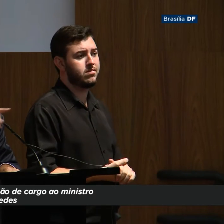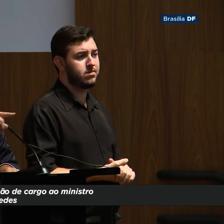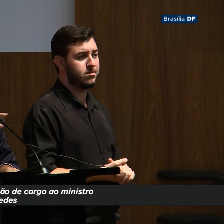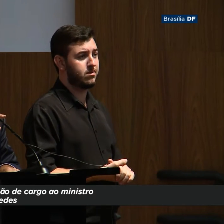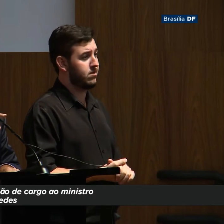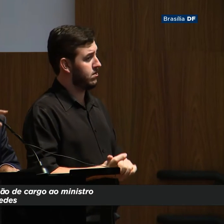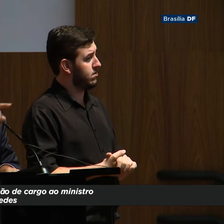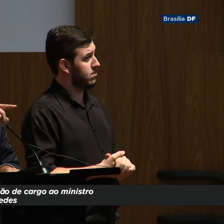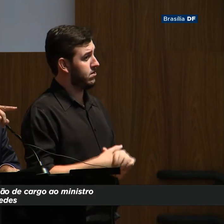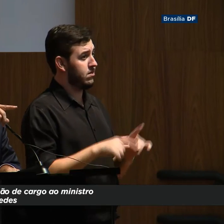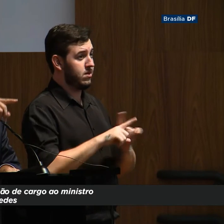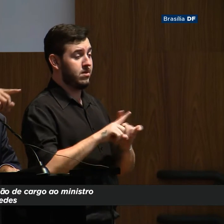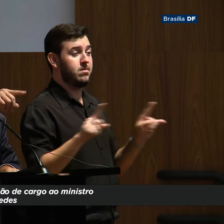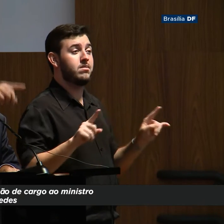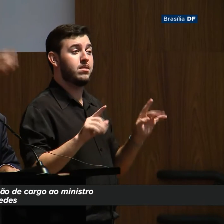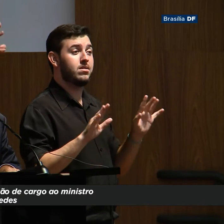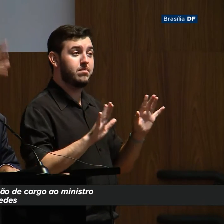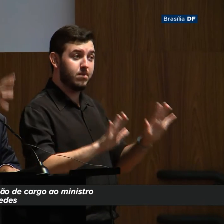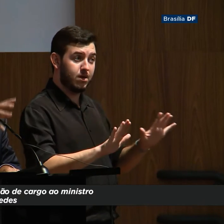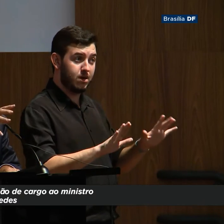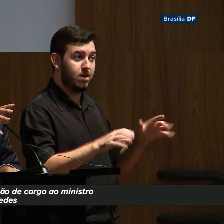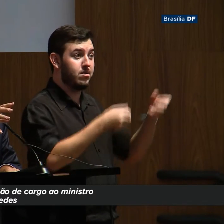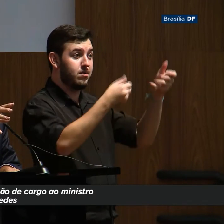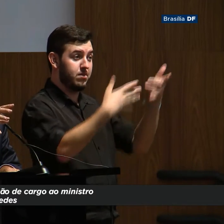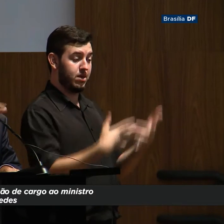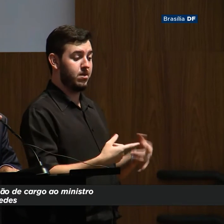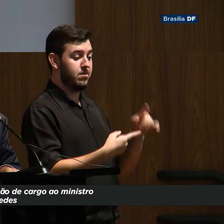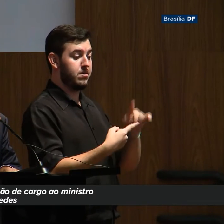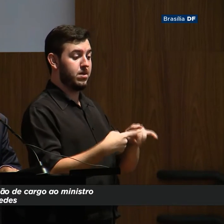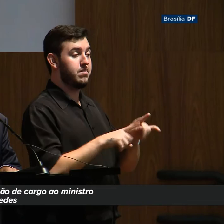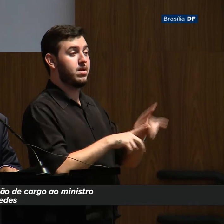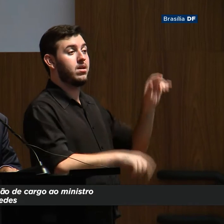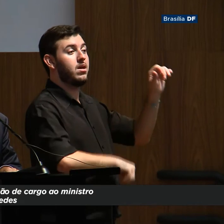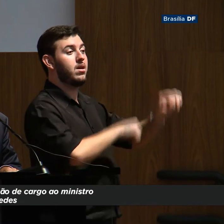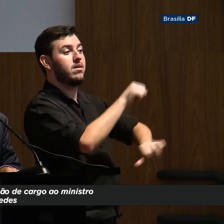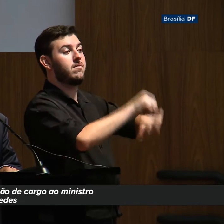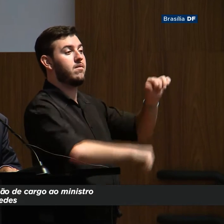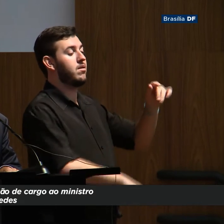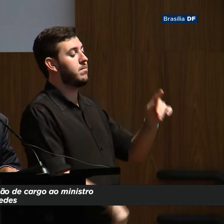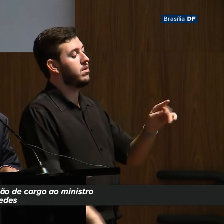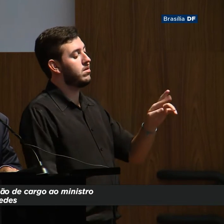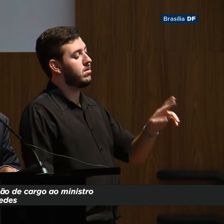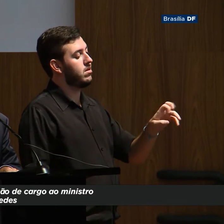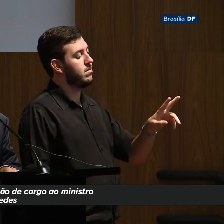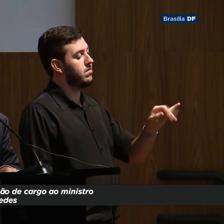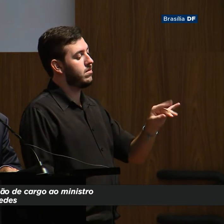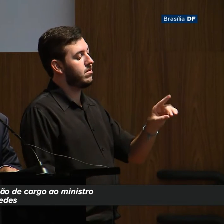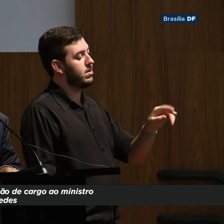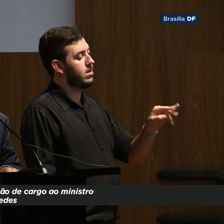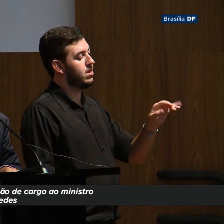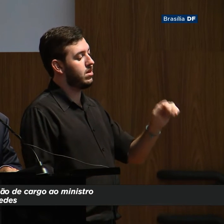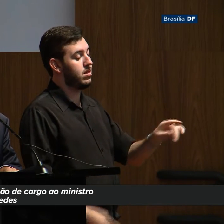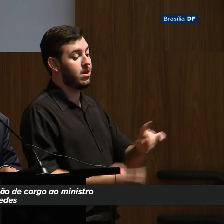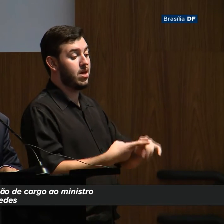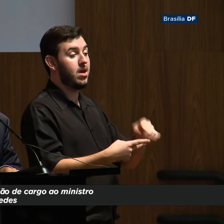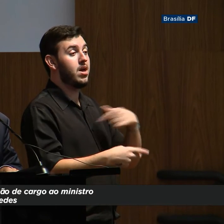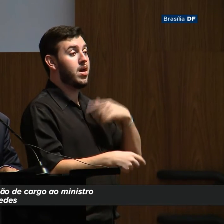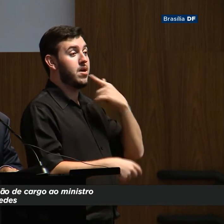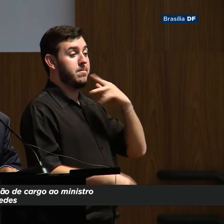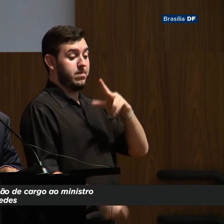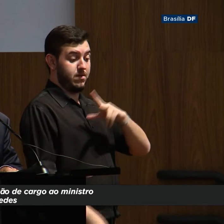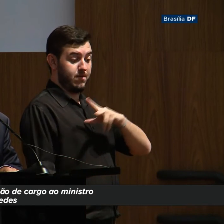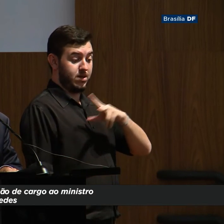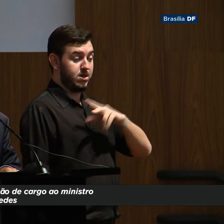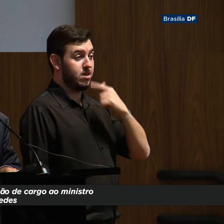O primeiro pilar, eu disse, é a reforma da Previdência. O segundo pilar são as privatizações aceleradas. O terceiro